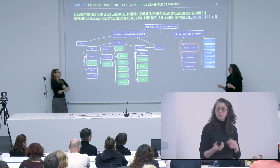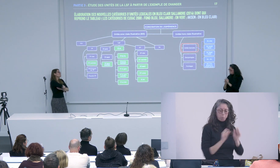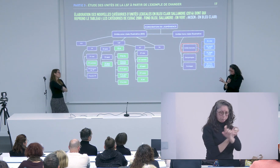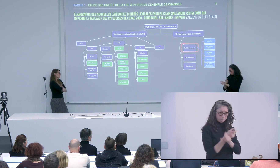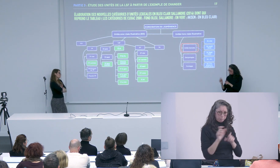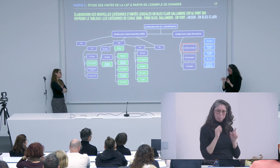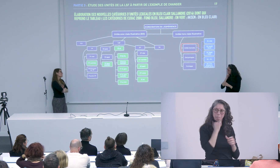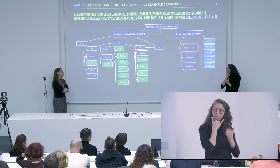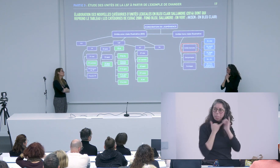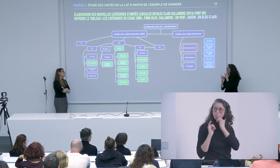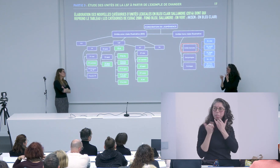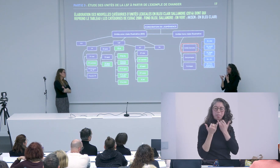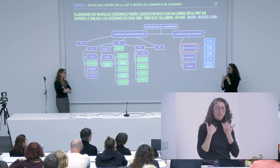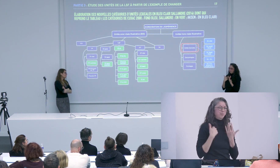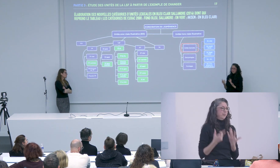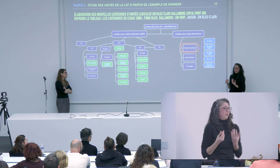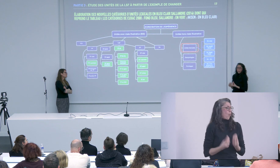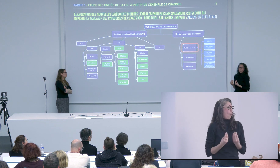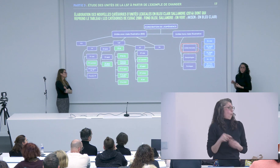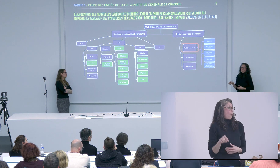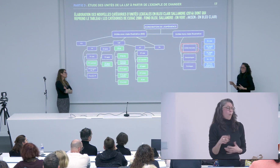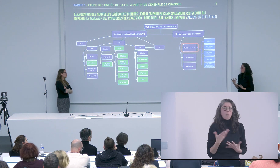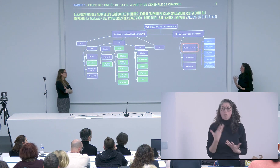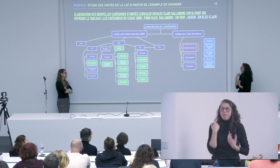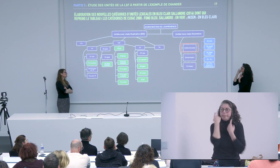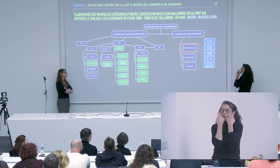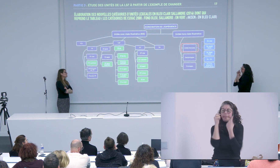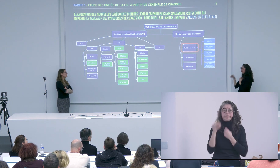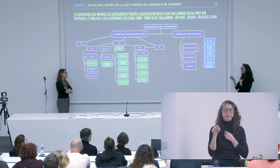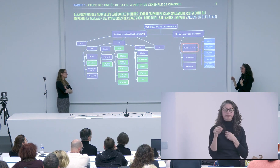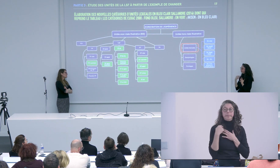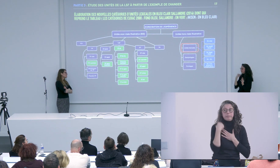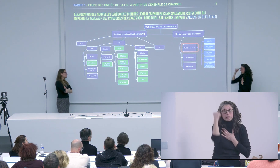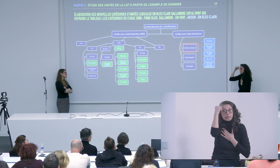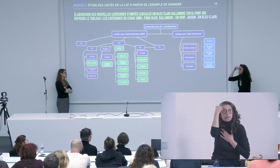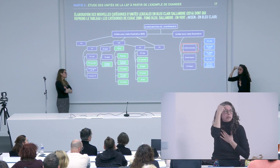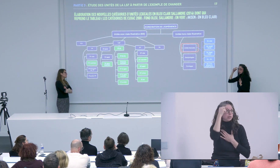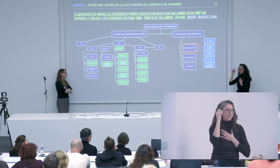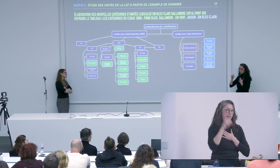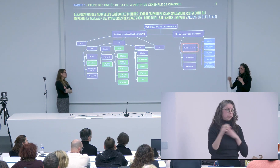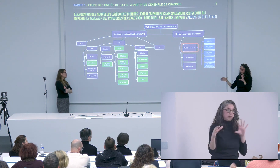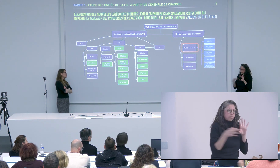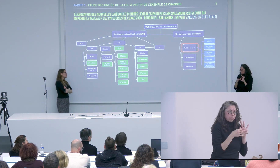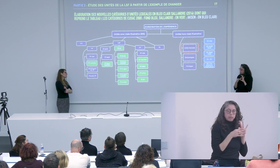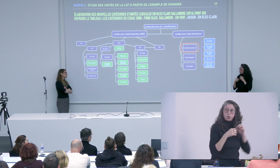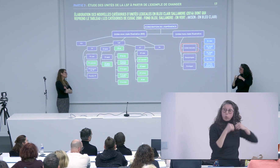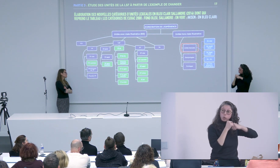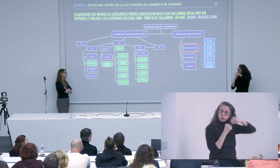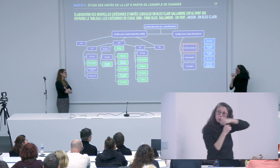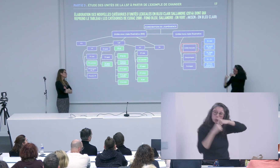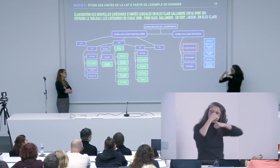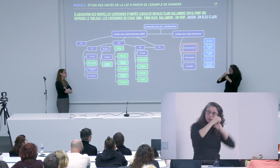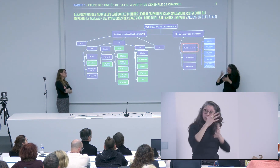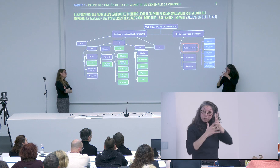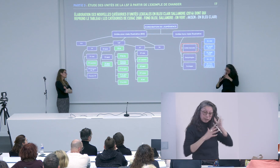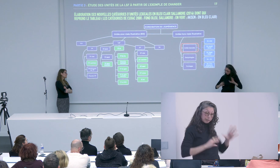annoté finalement les recherches en linguistique et les découvertes que j'ai fait dans le